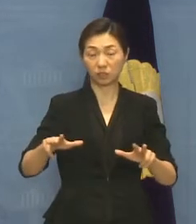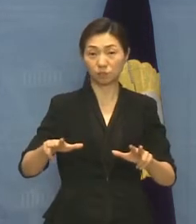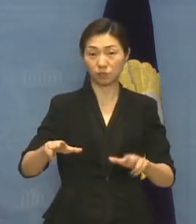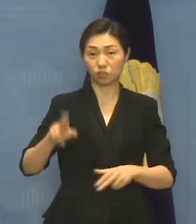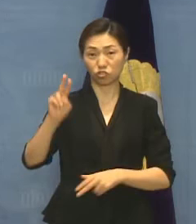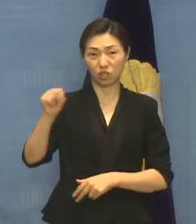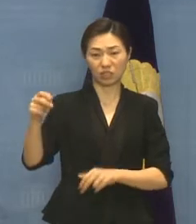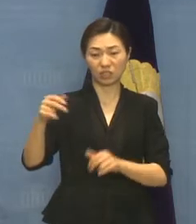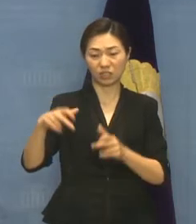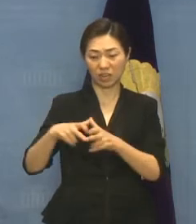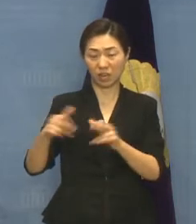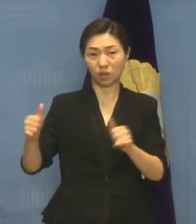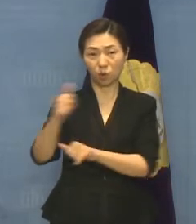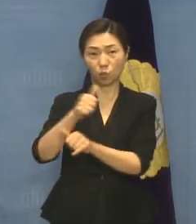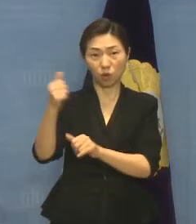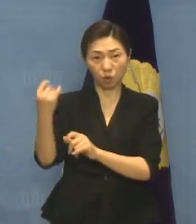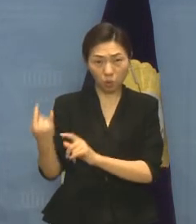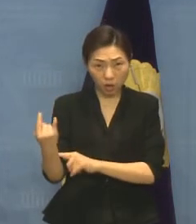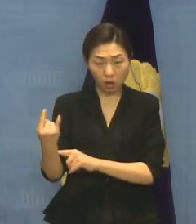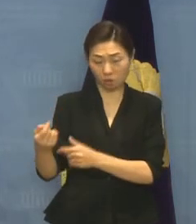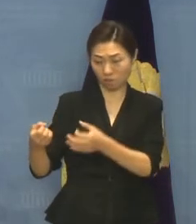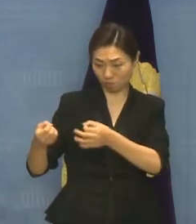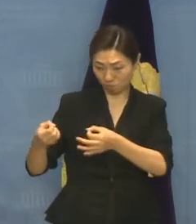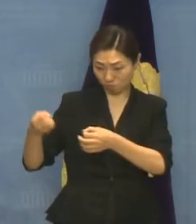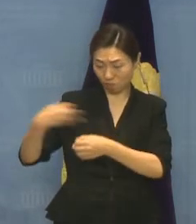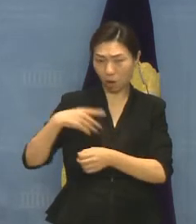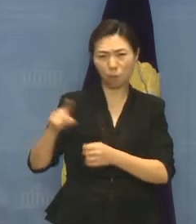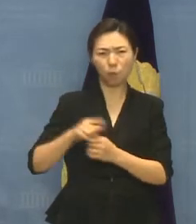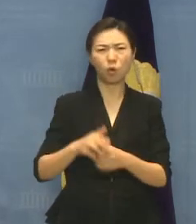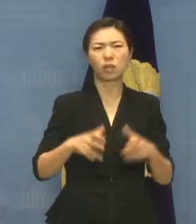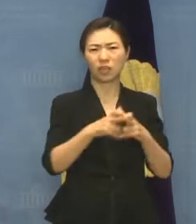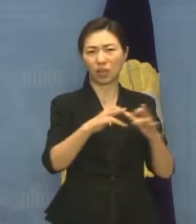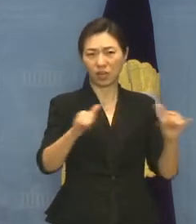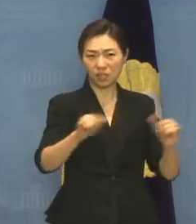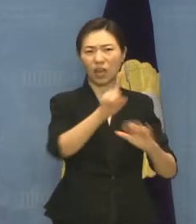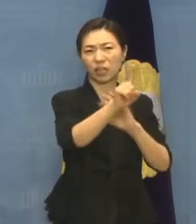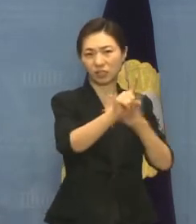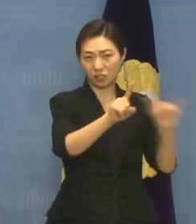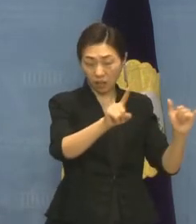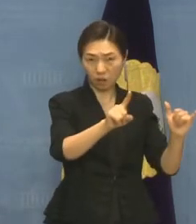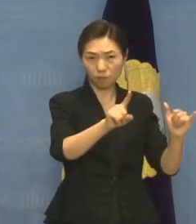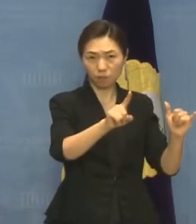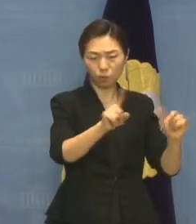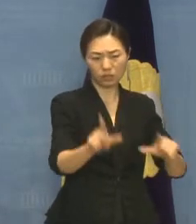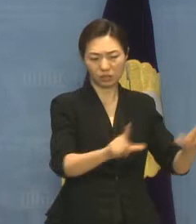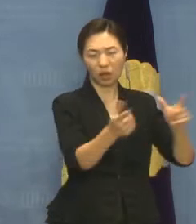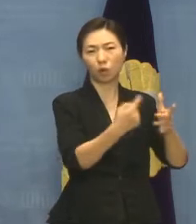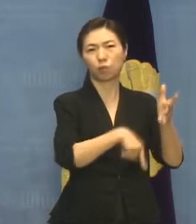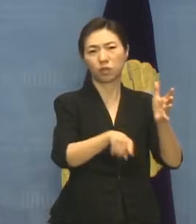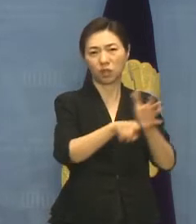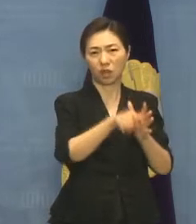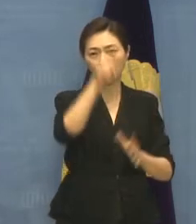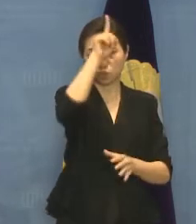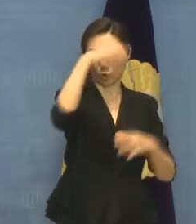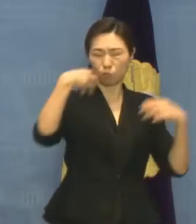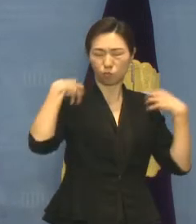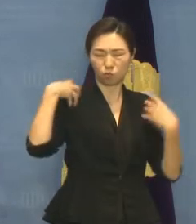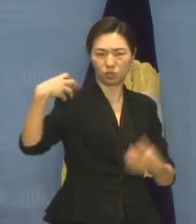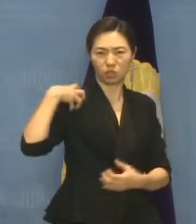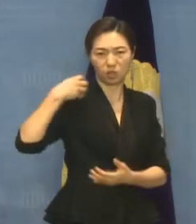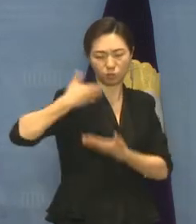또 사회 구성원으로서 존중받아 살아가기 위한 정부의 역할과 책임이 다시 한 번 상기시켰습니다.